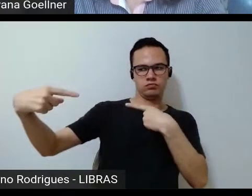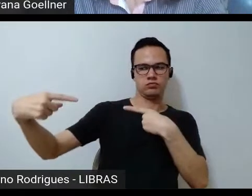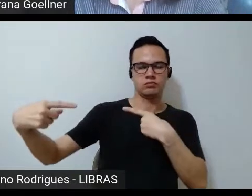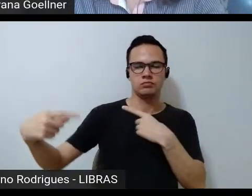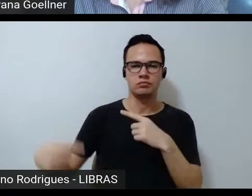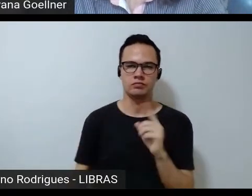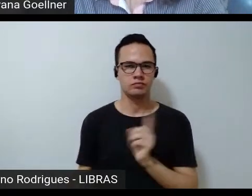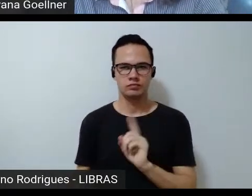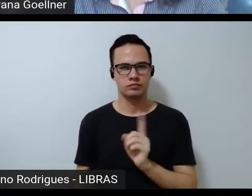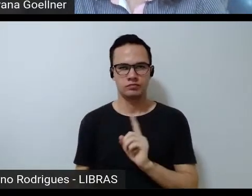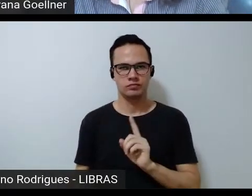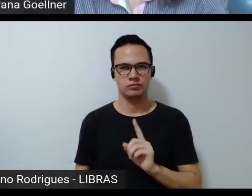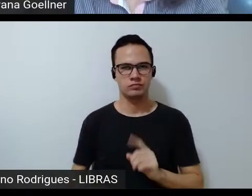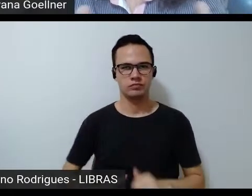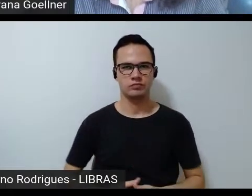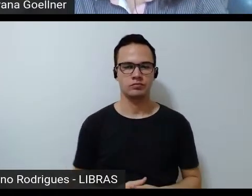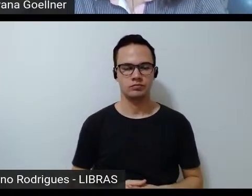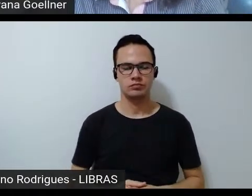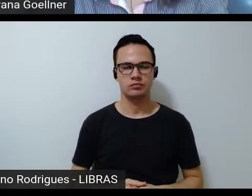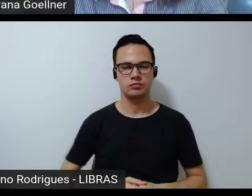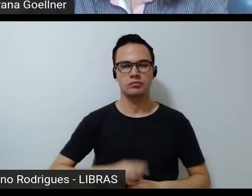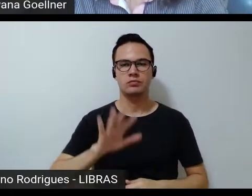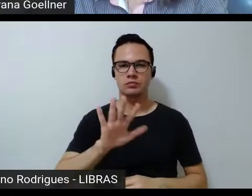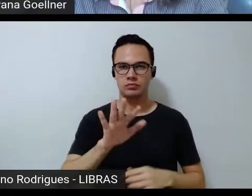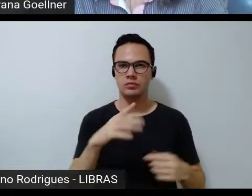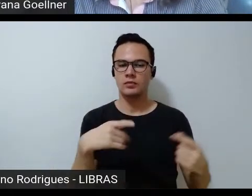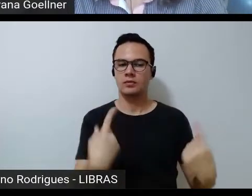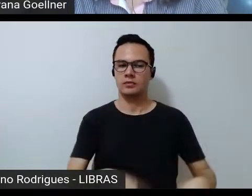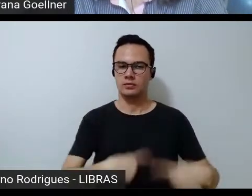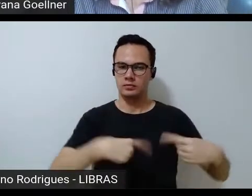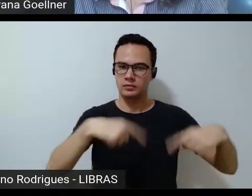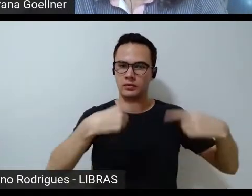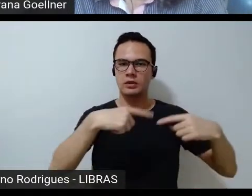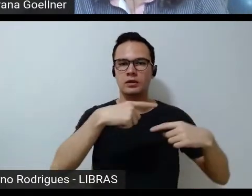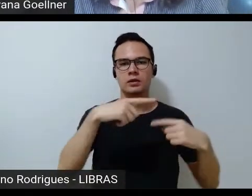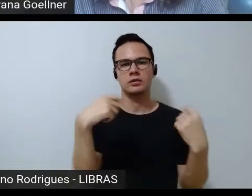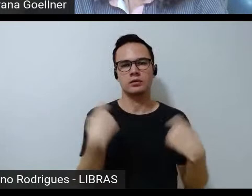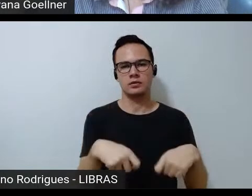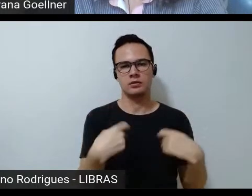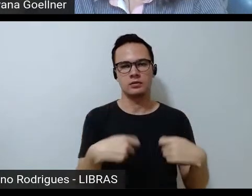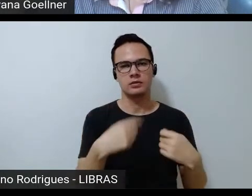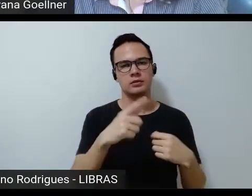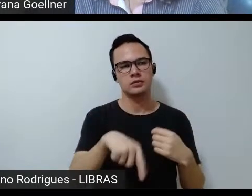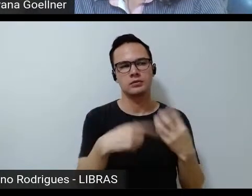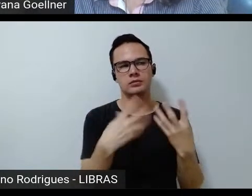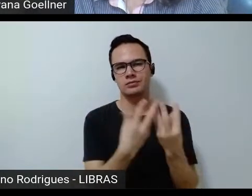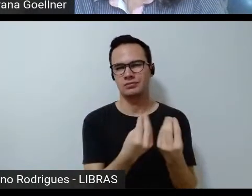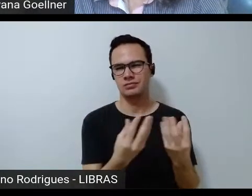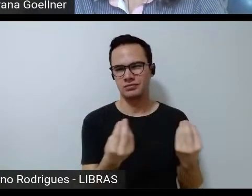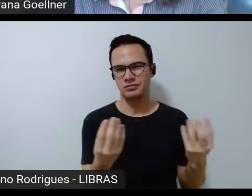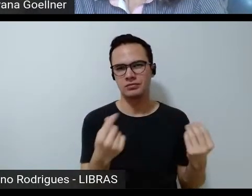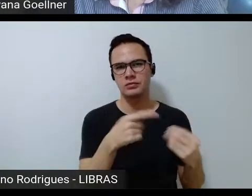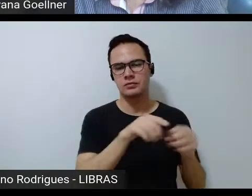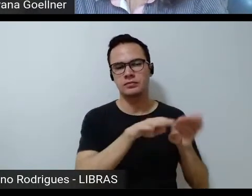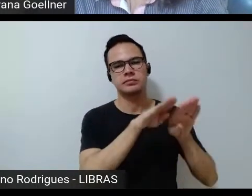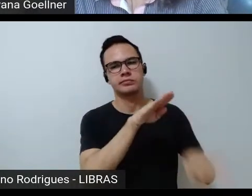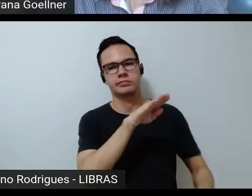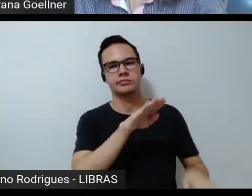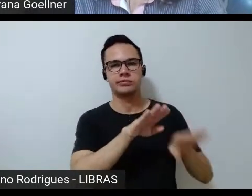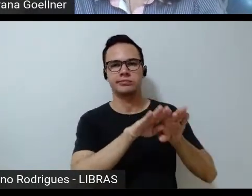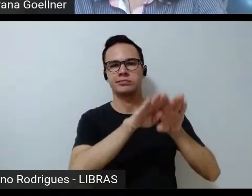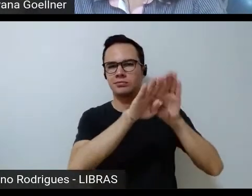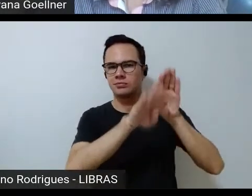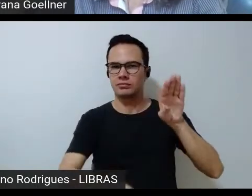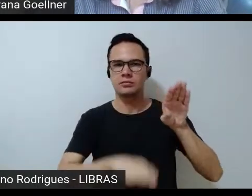discussão que não está dada agora uma discussão que a gente não pode negar que existe inúmeras desigualdades entre